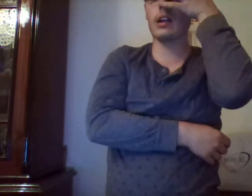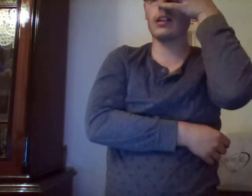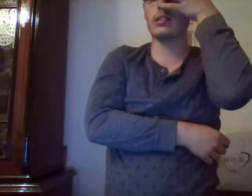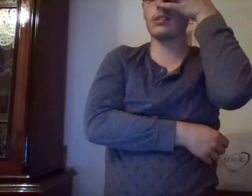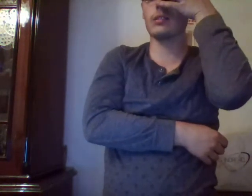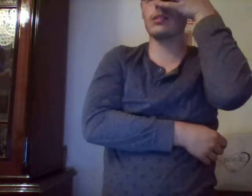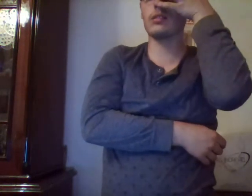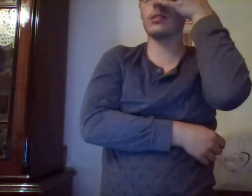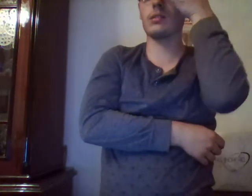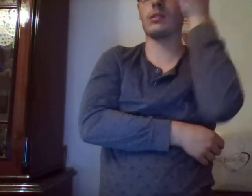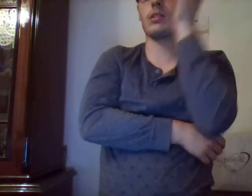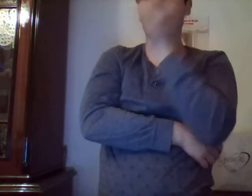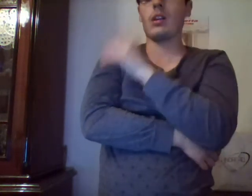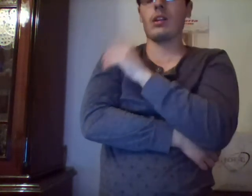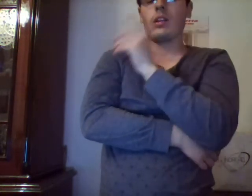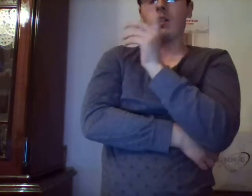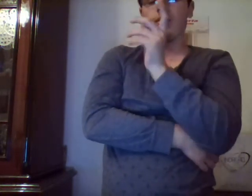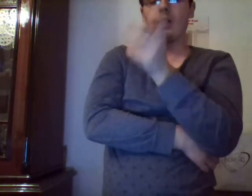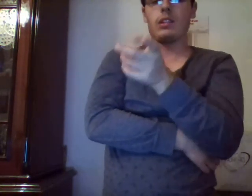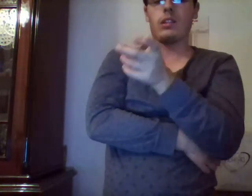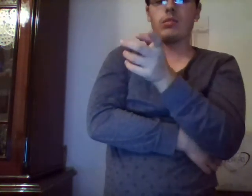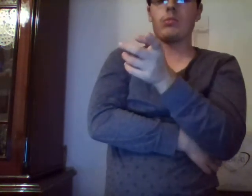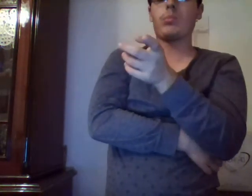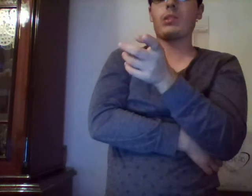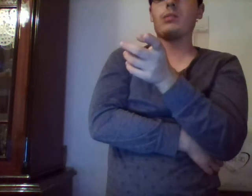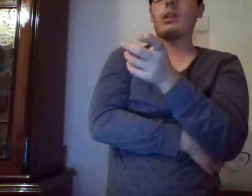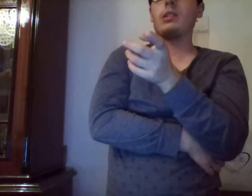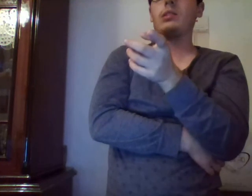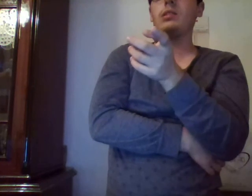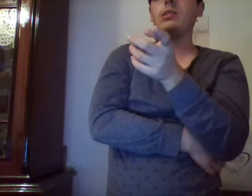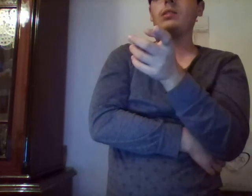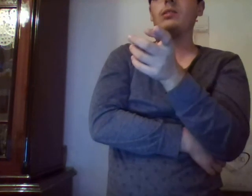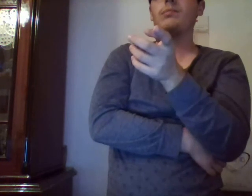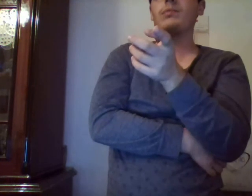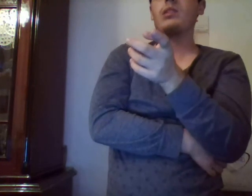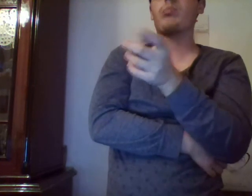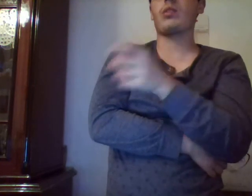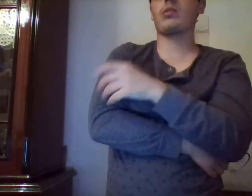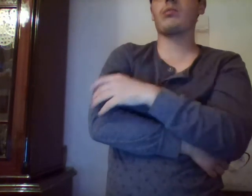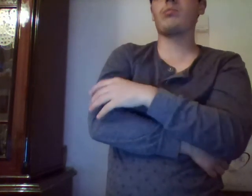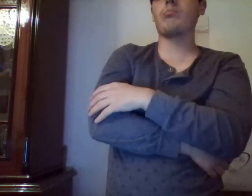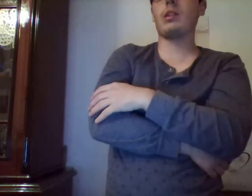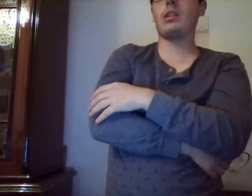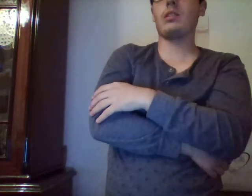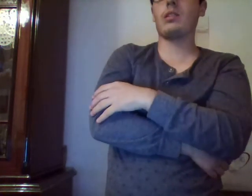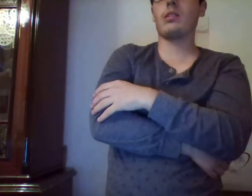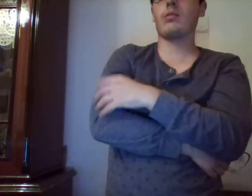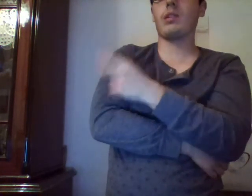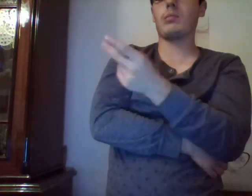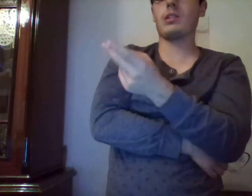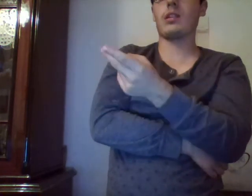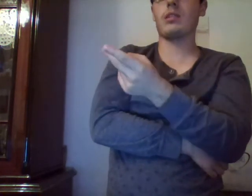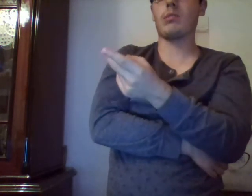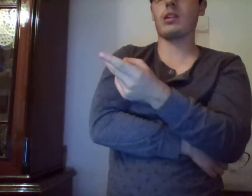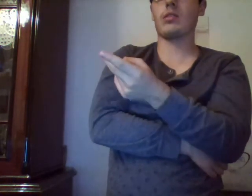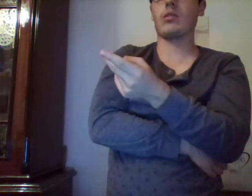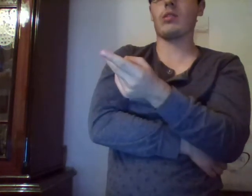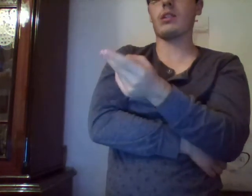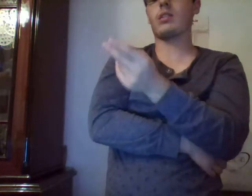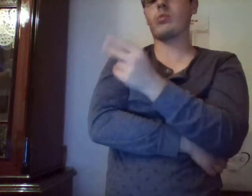vedendo prima i prossimi impegni ovviamente rimangono altre due